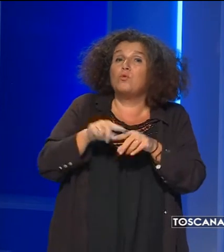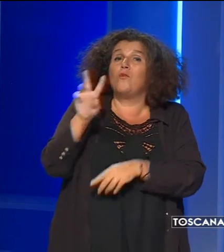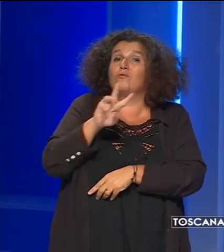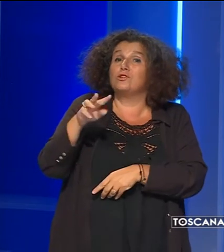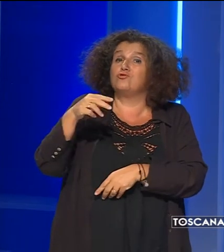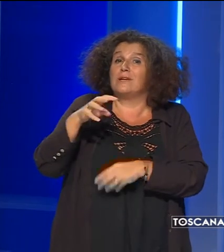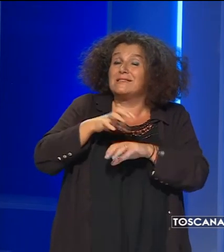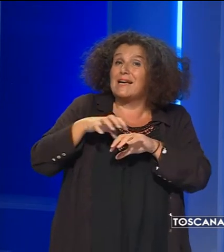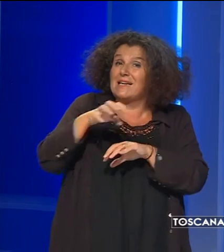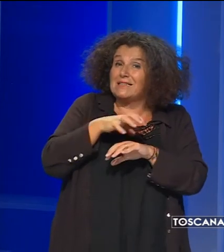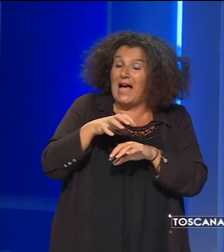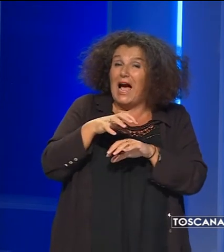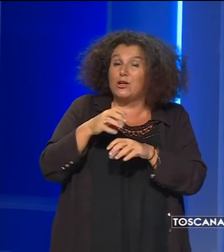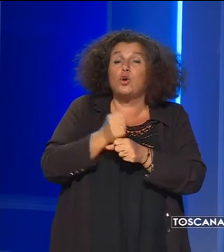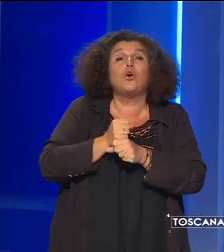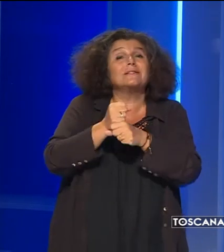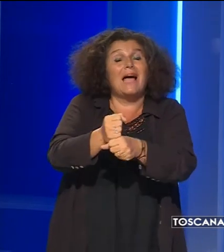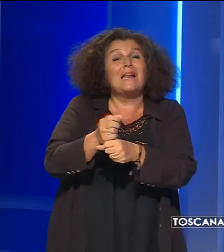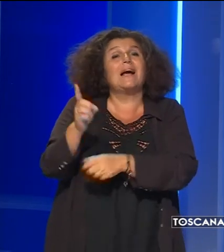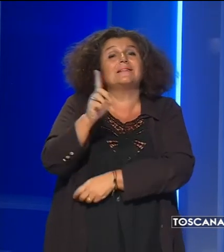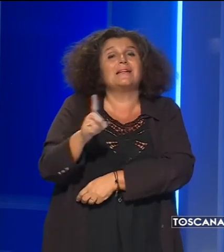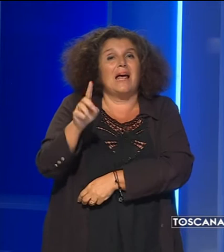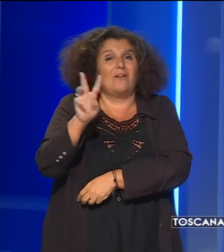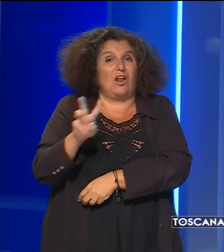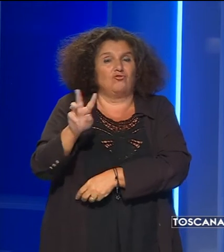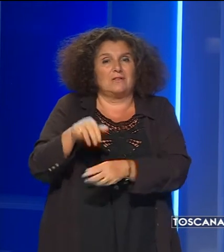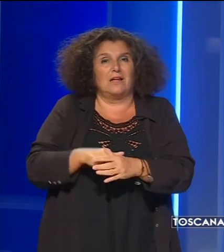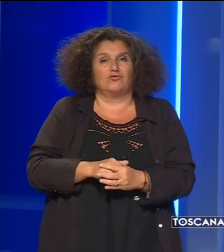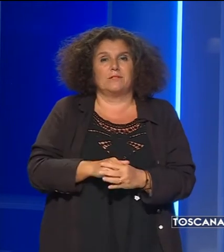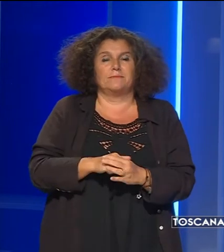delega alla siderurgia Daniele Francescangeli